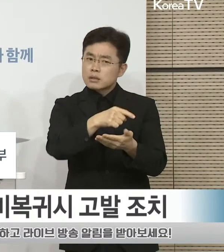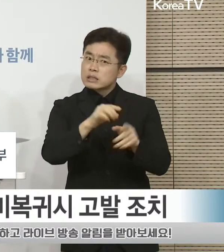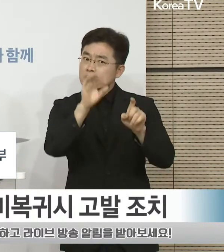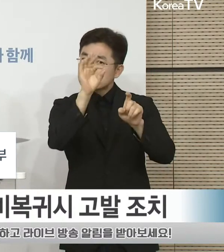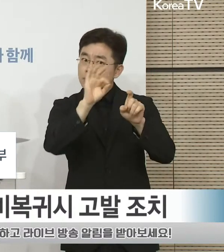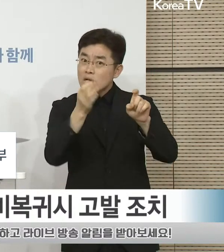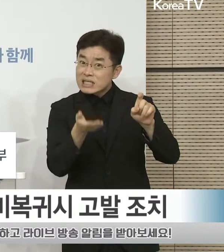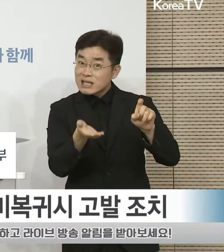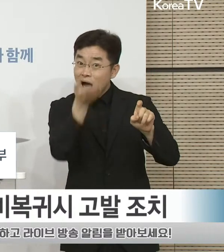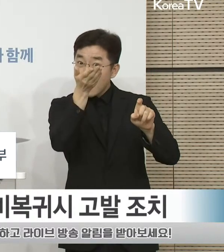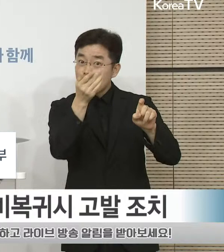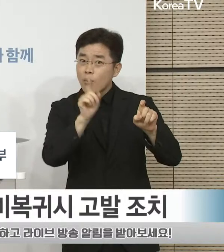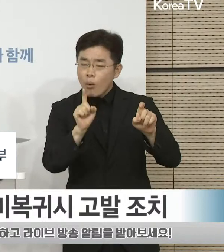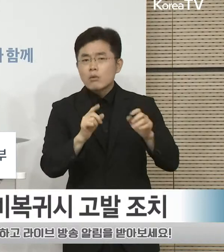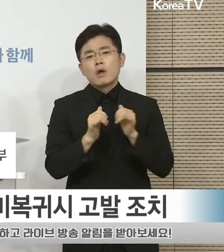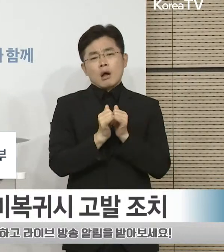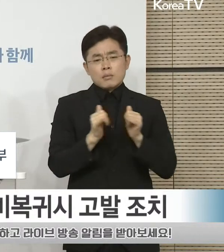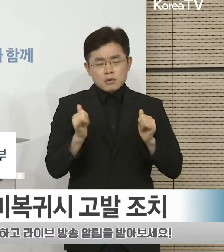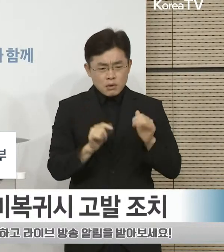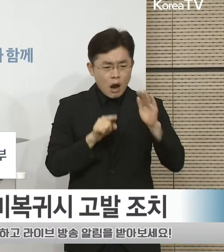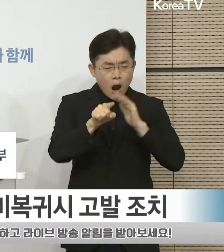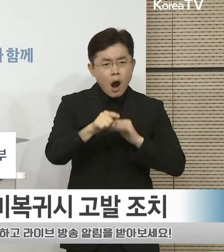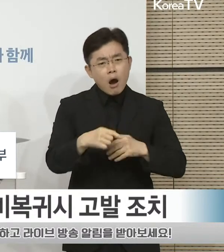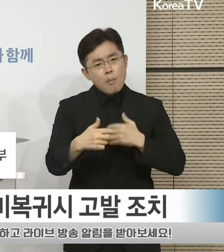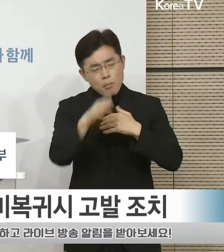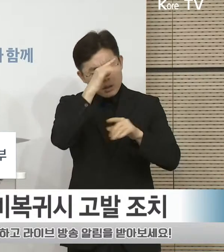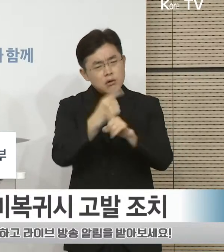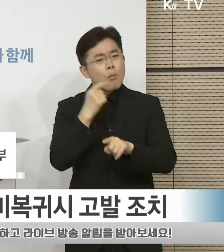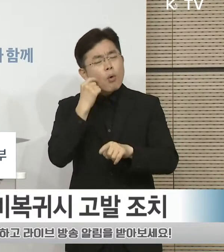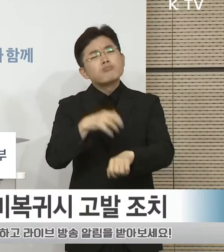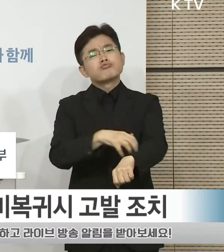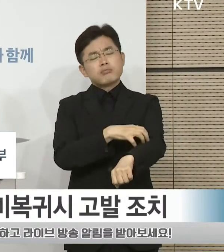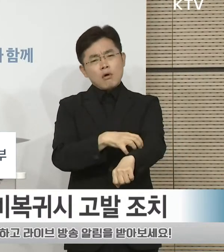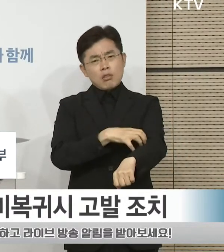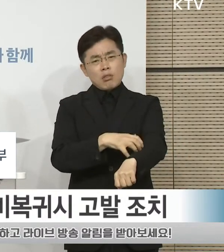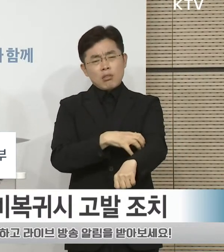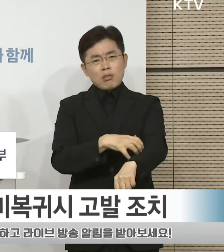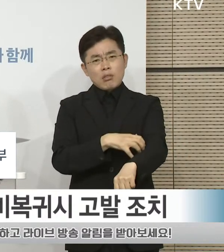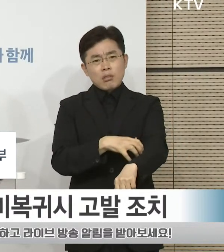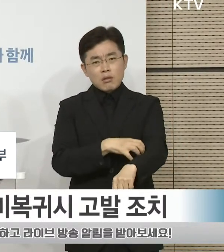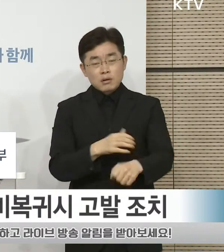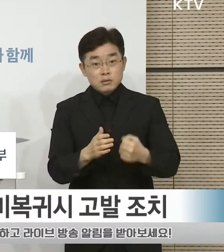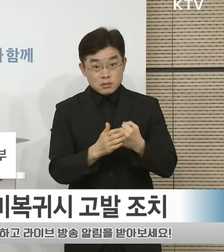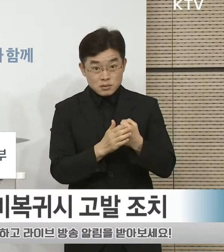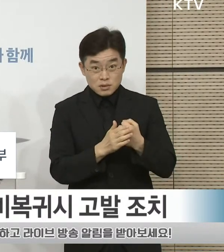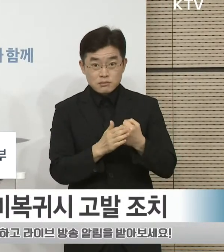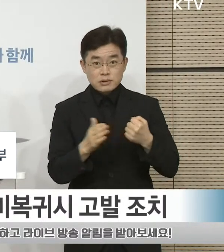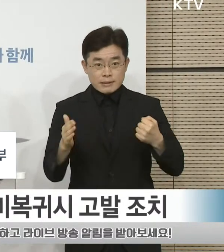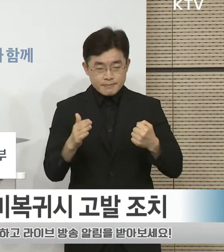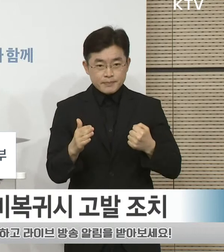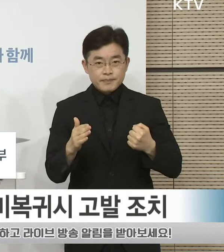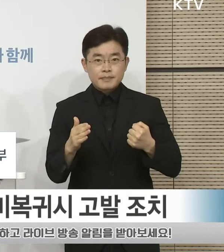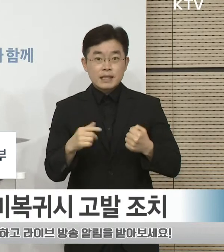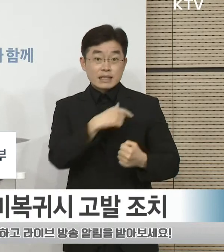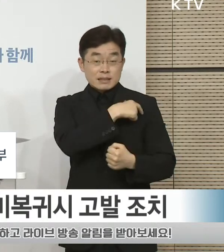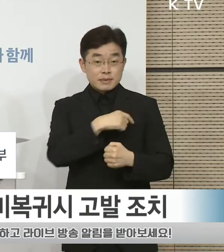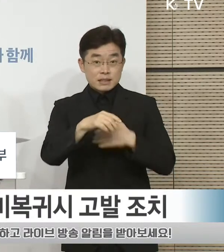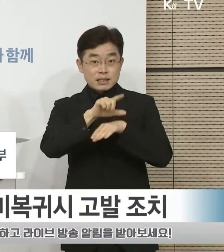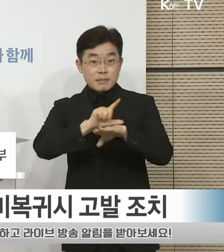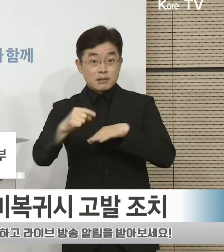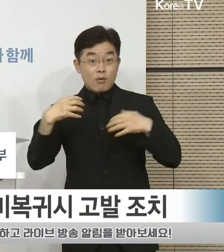%를 초과하는 경우 해당 지자체에서 지역 주민의 진료에 지장을 초래할 우려가 있다고